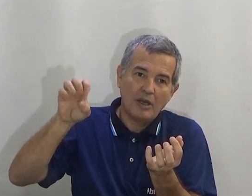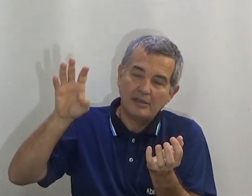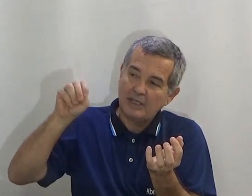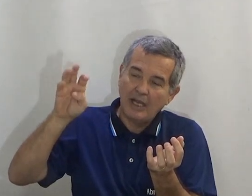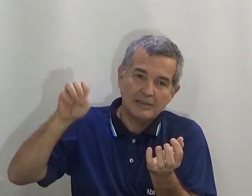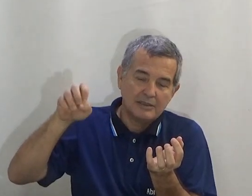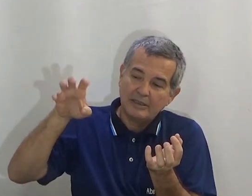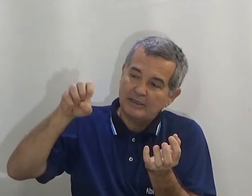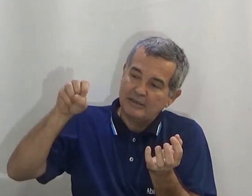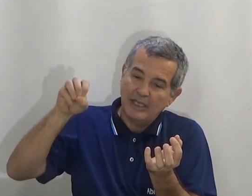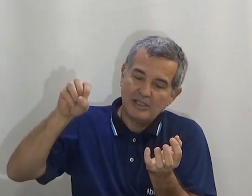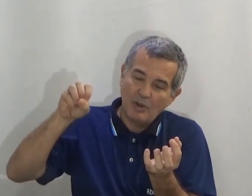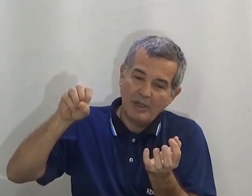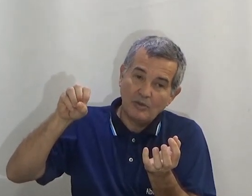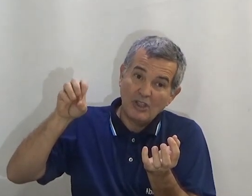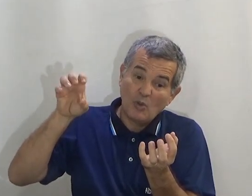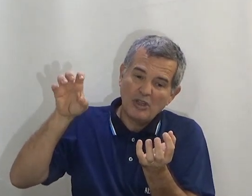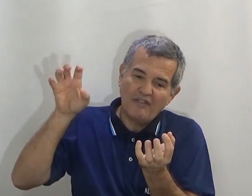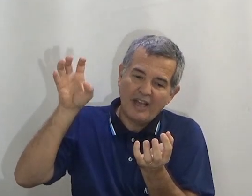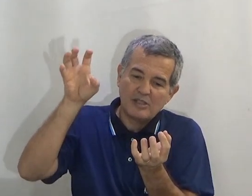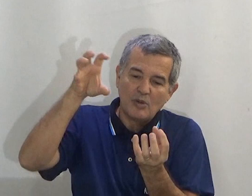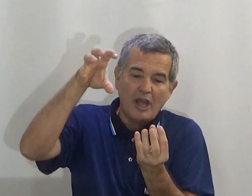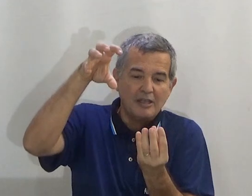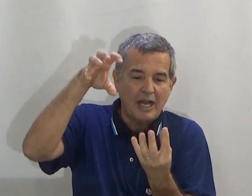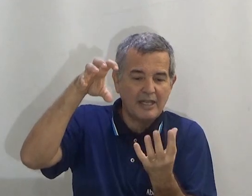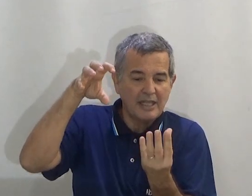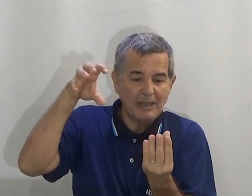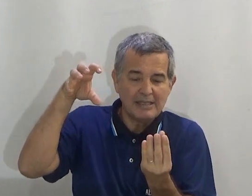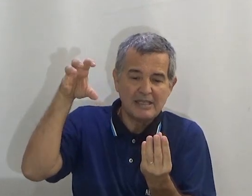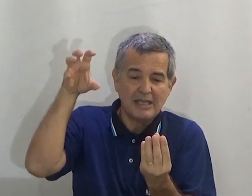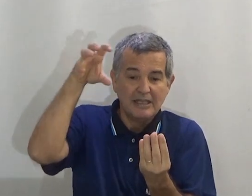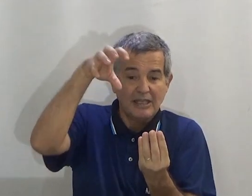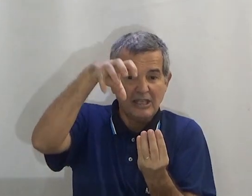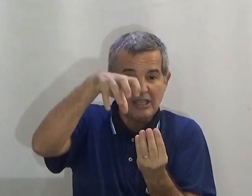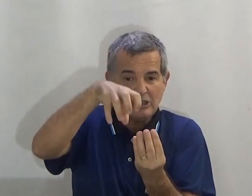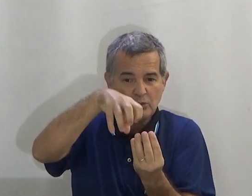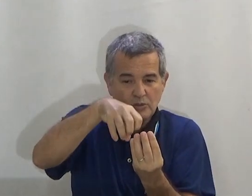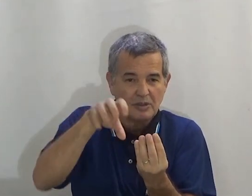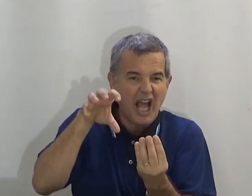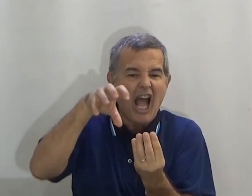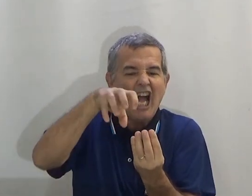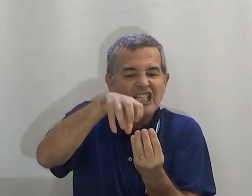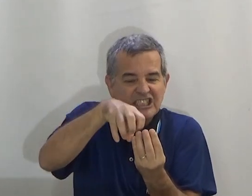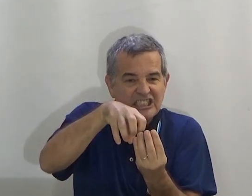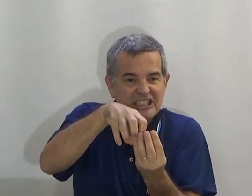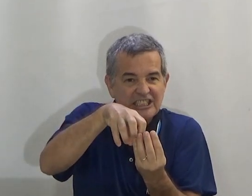É a boca. Tá? Nesse momento. Então quando eu faço. Aqui está a melancia. Isto.